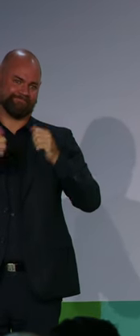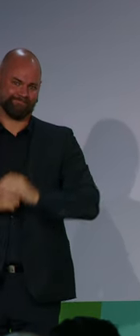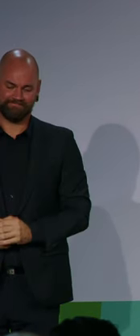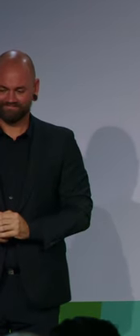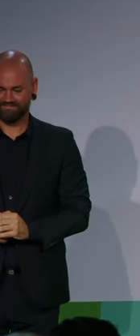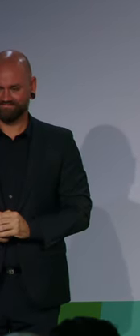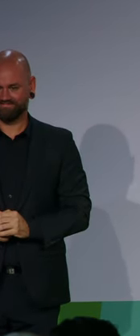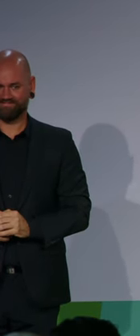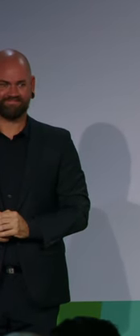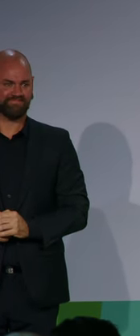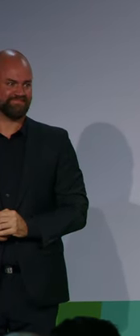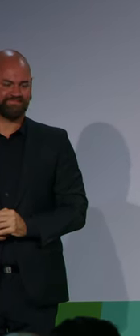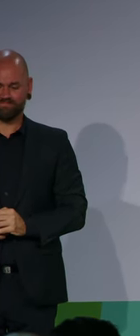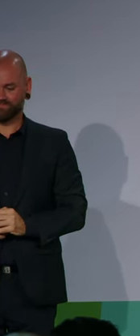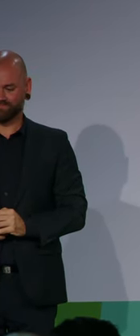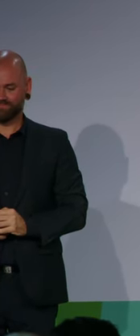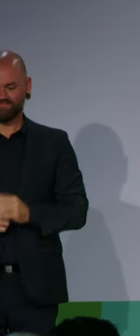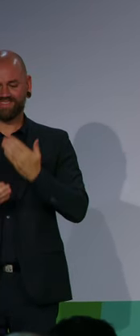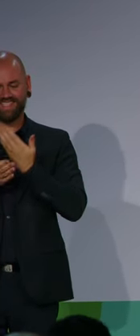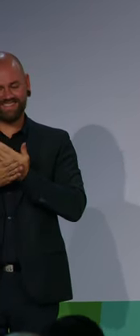dass eine Menge Leute hier auch mitmachen werden.